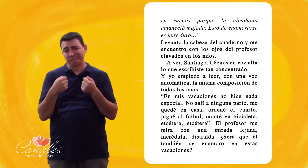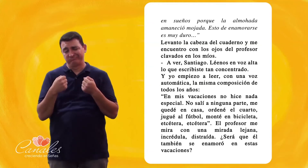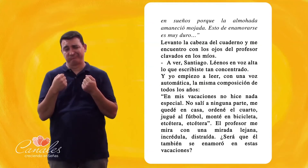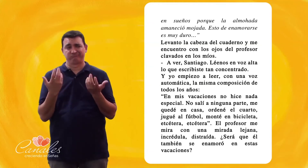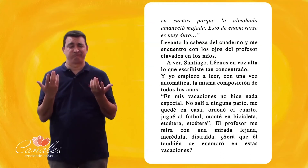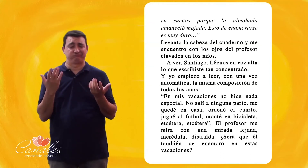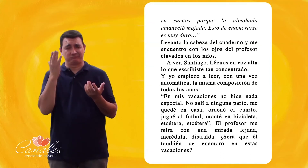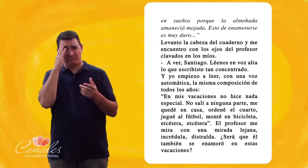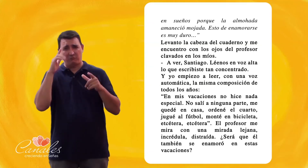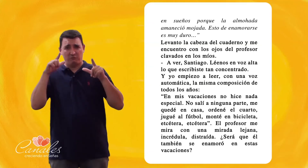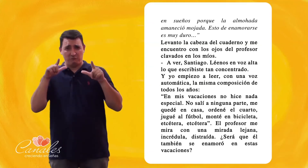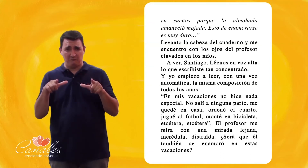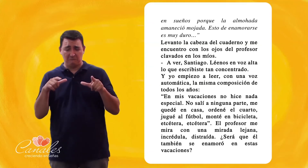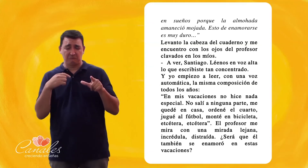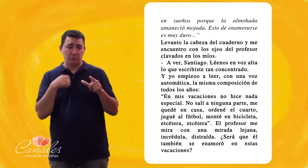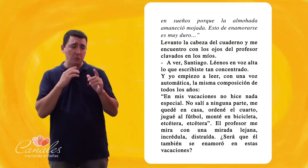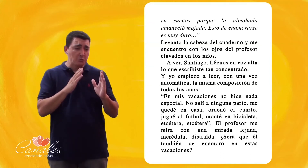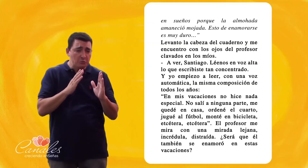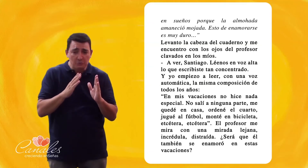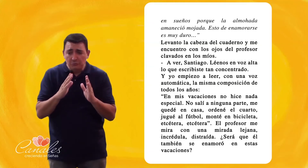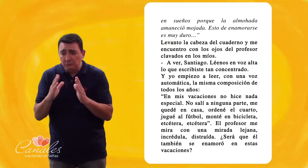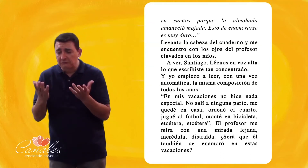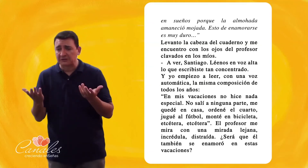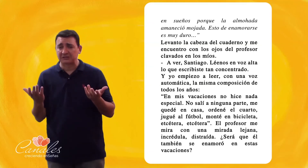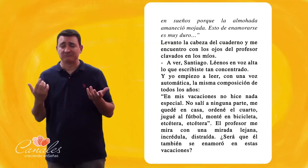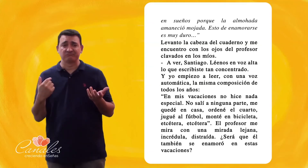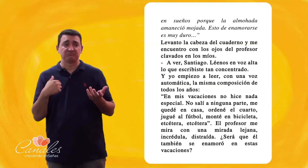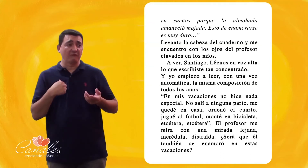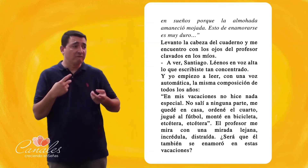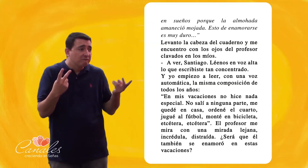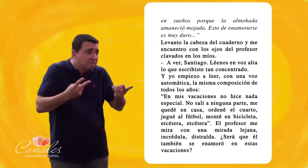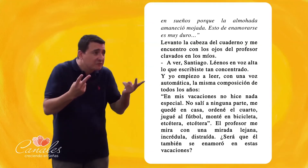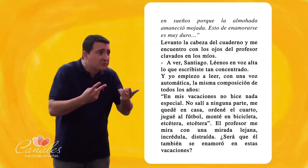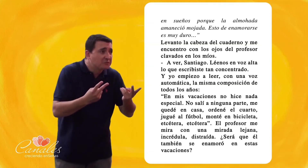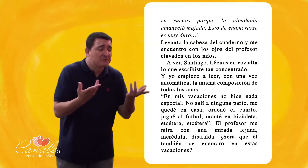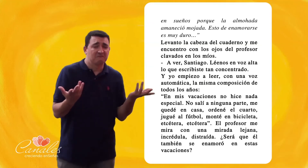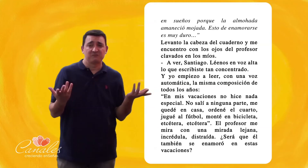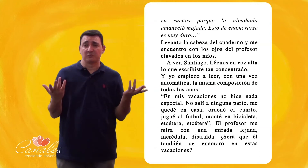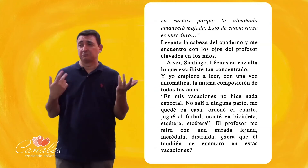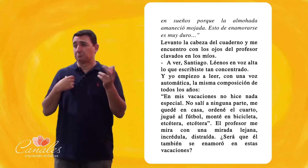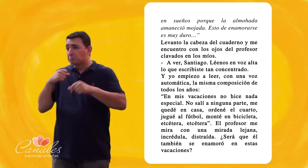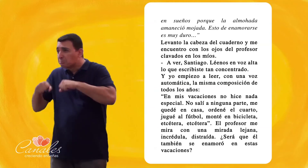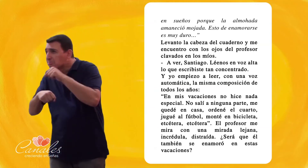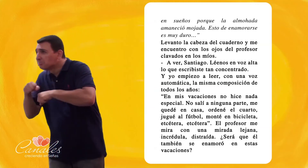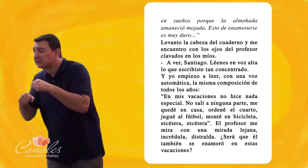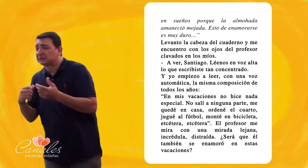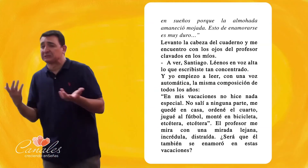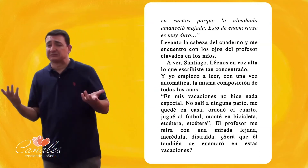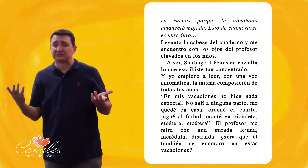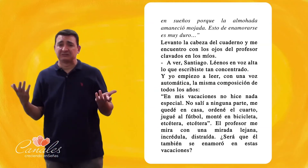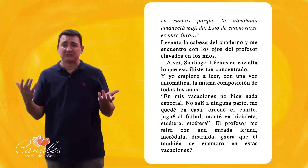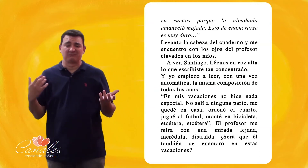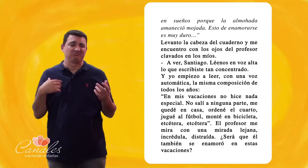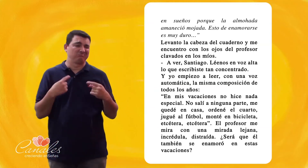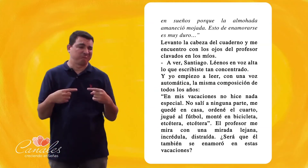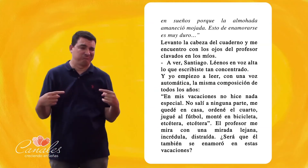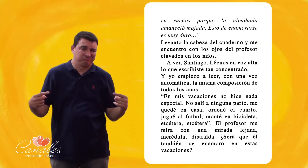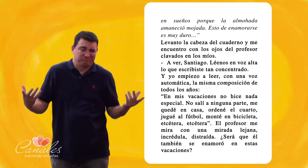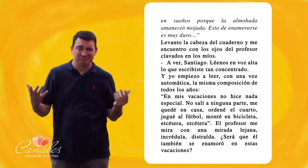No salí A ninguna parte Y Me quedé en casa Ordené el cuarto Jugar fútbol Monté en bicicleta Etcétera